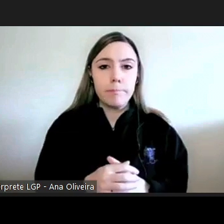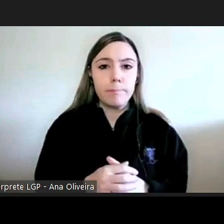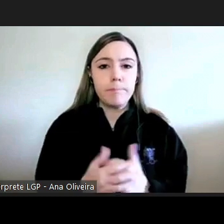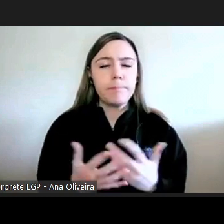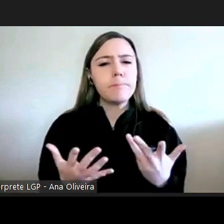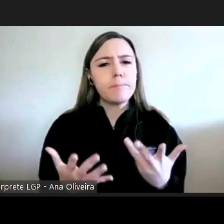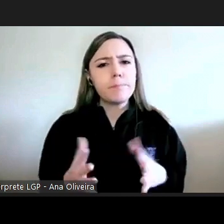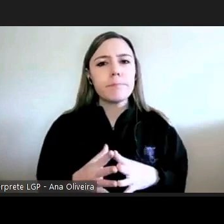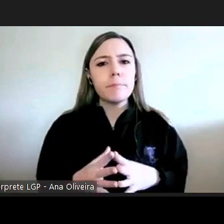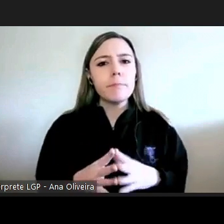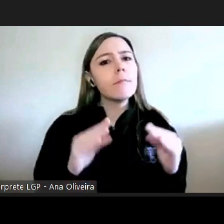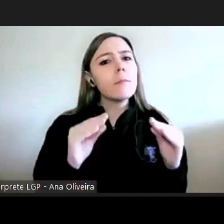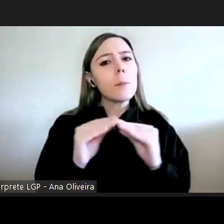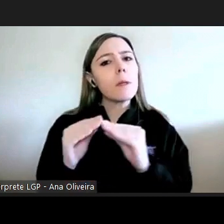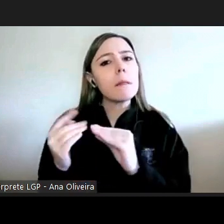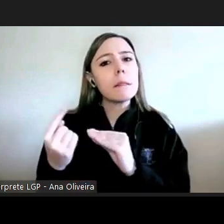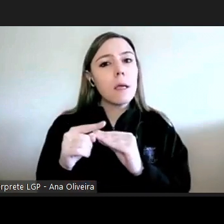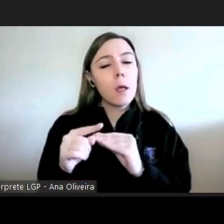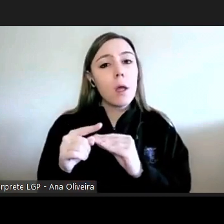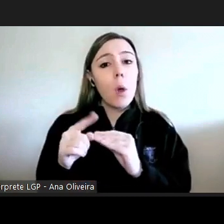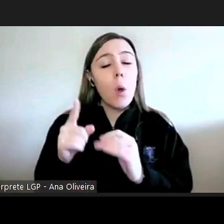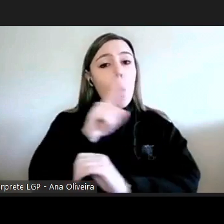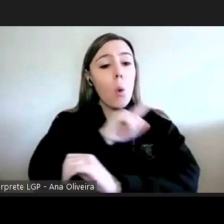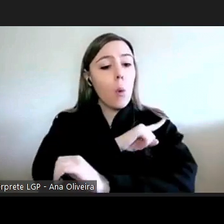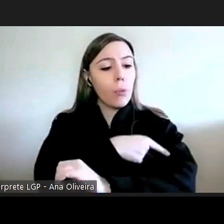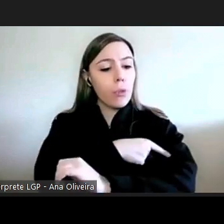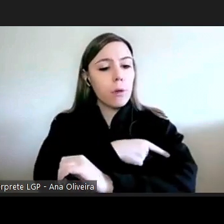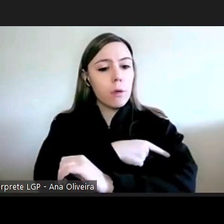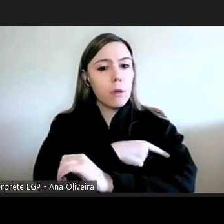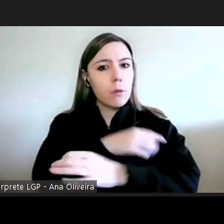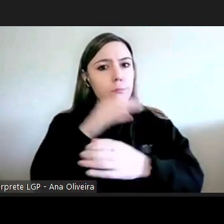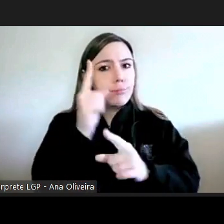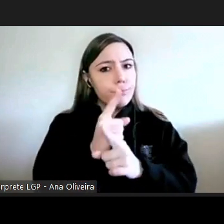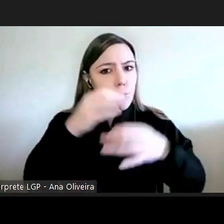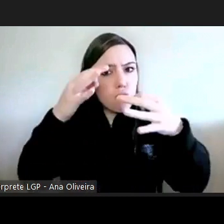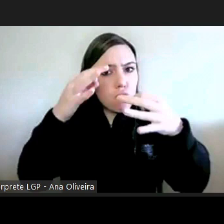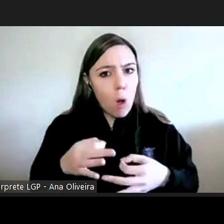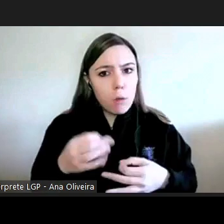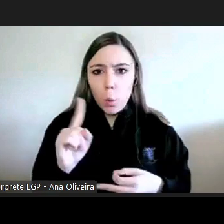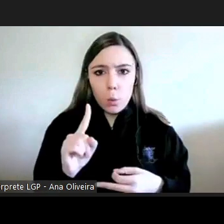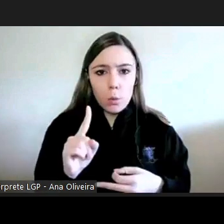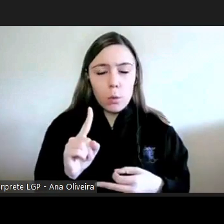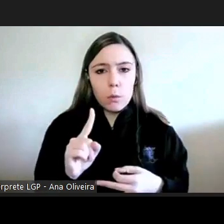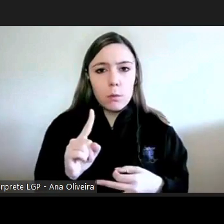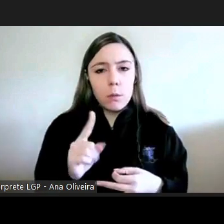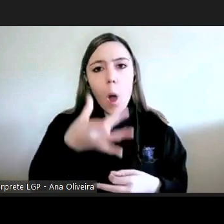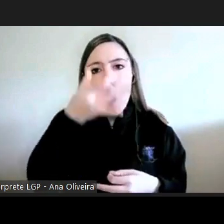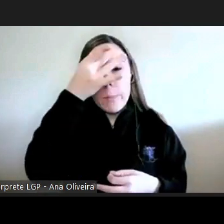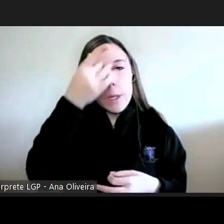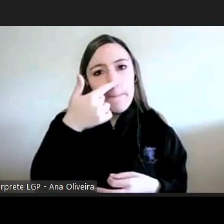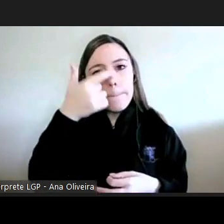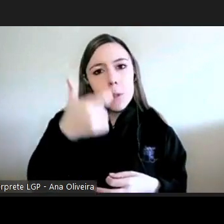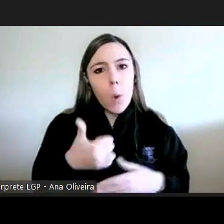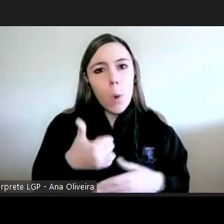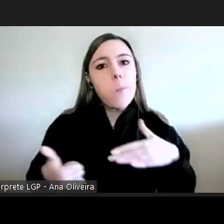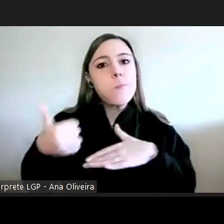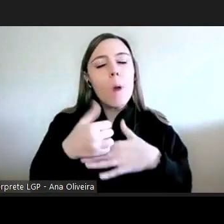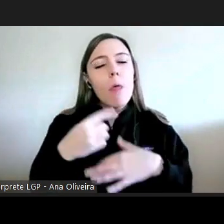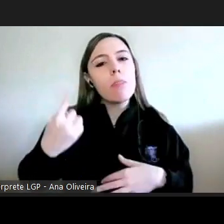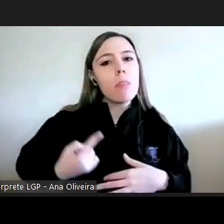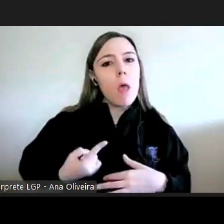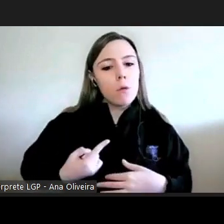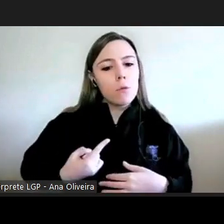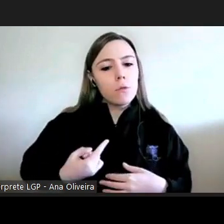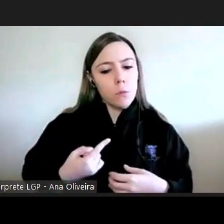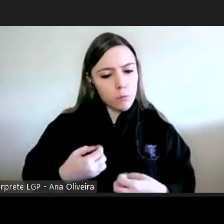combinação o poder final não é ventilativo a posição do provedor tem que ser persuasiva portanto há ali um esforço